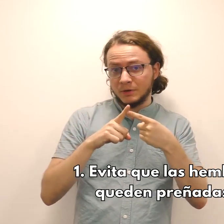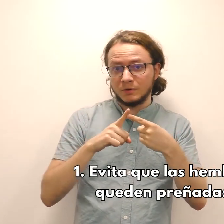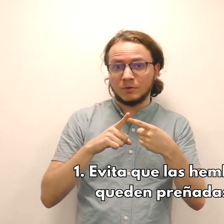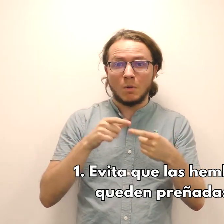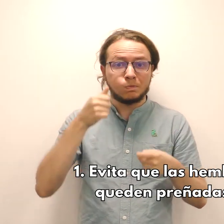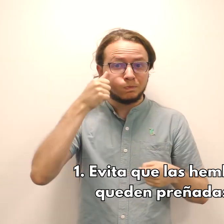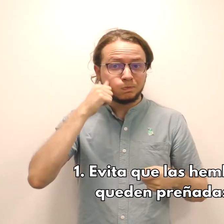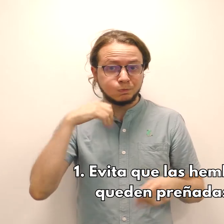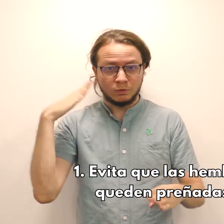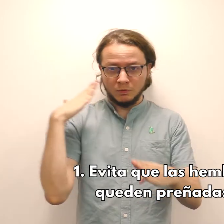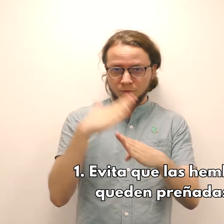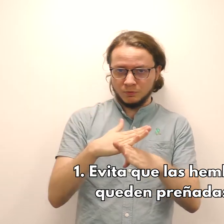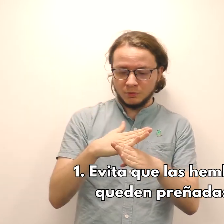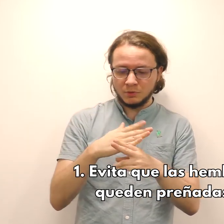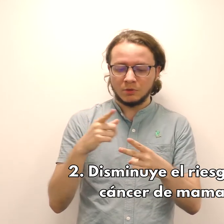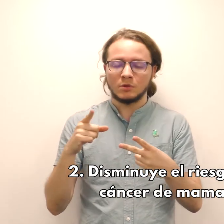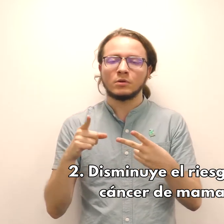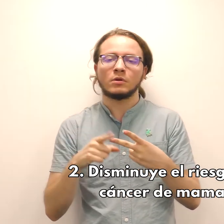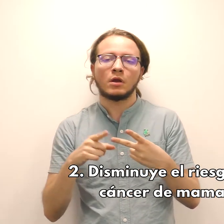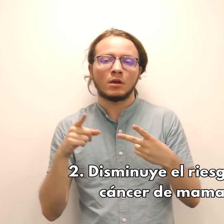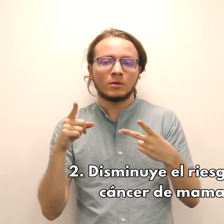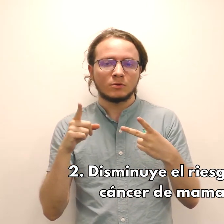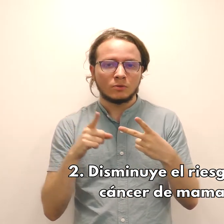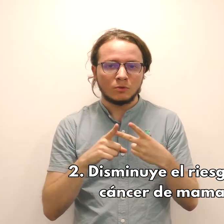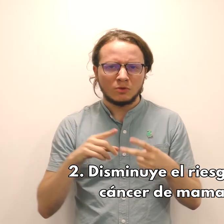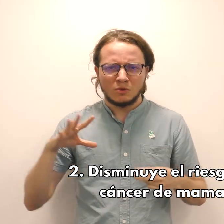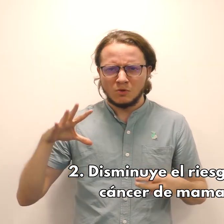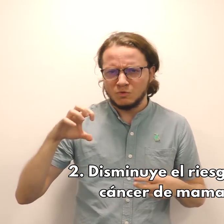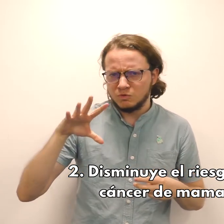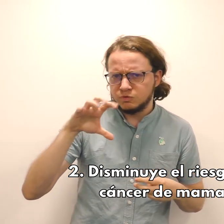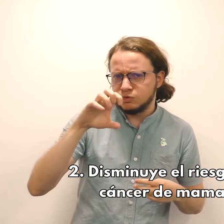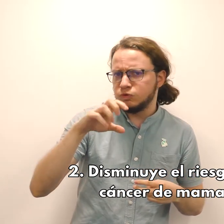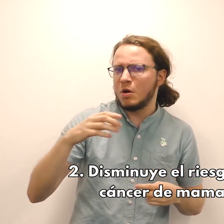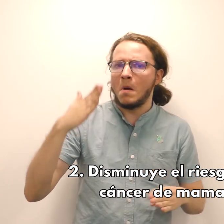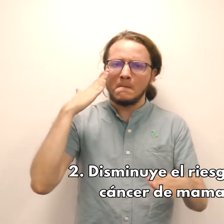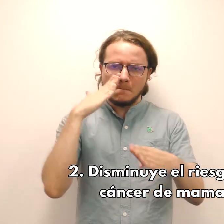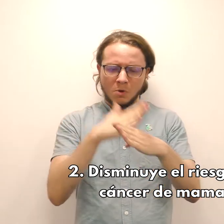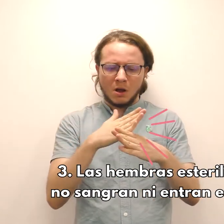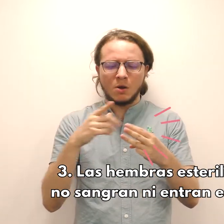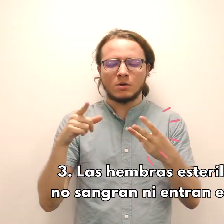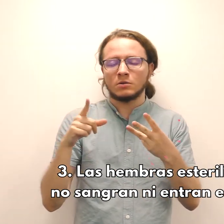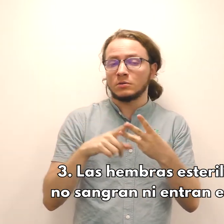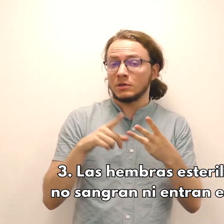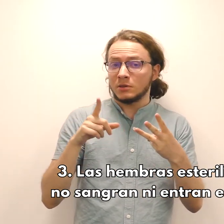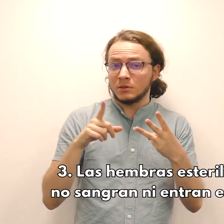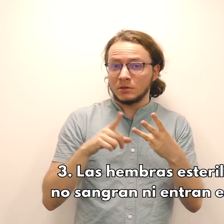ventajas, evita que las hembras queden preñadas, evita el cáncer de mama y las hembras no volverán a sangrar ni a entrar en calor.